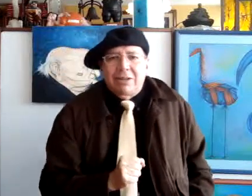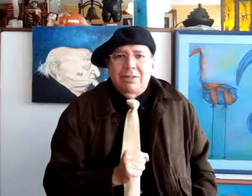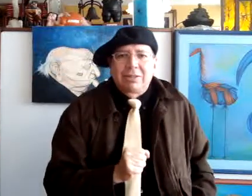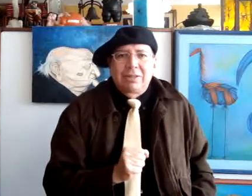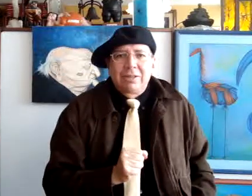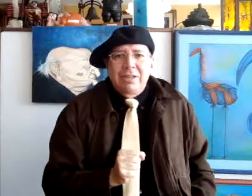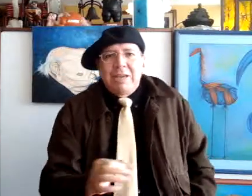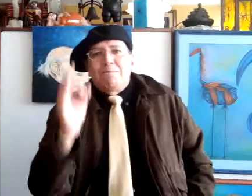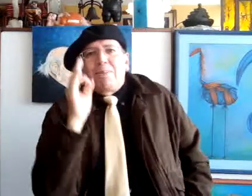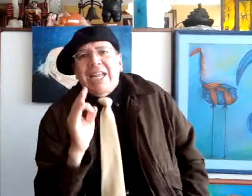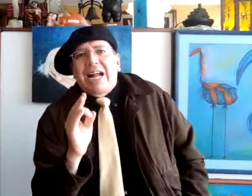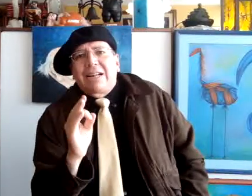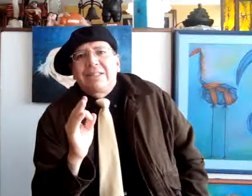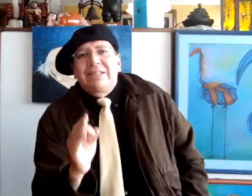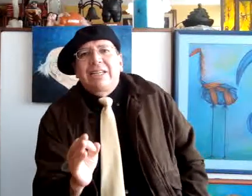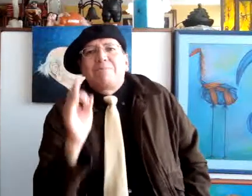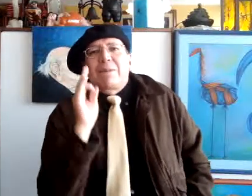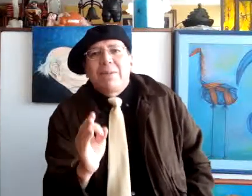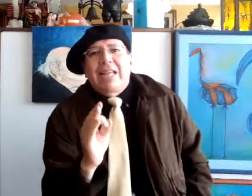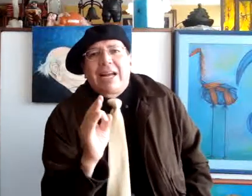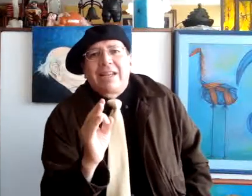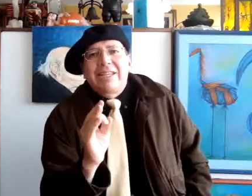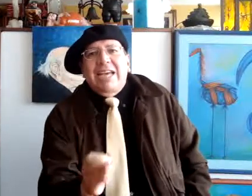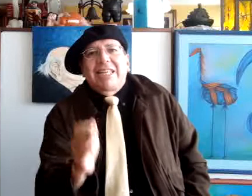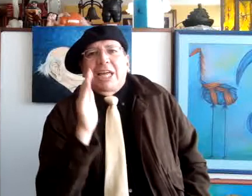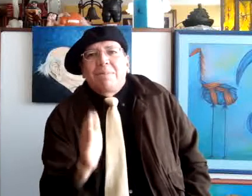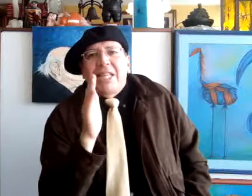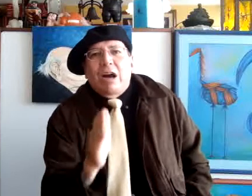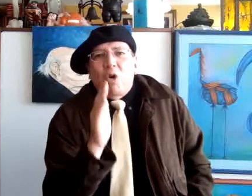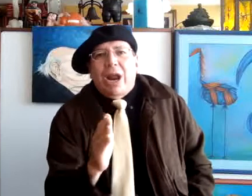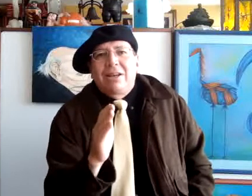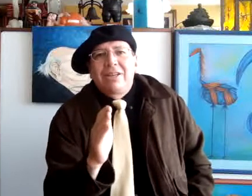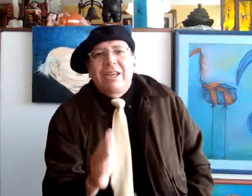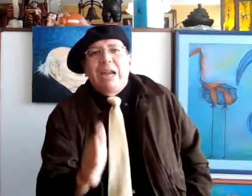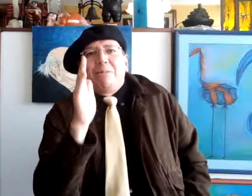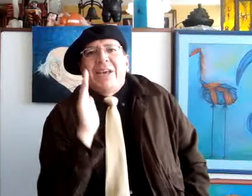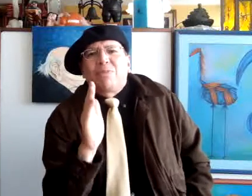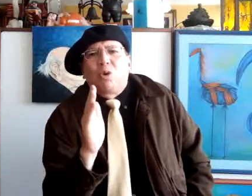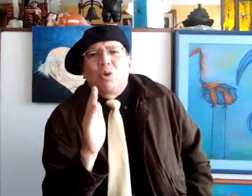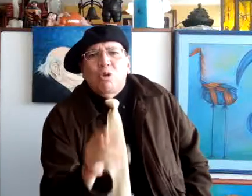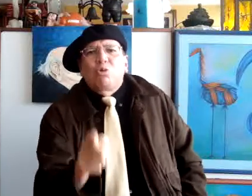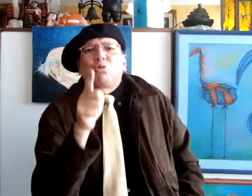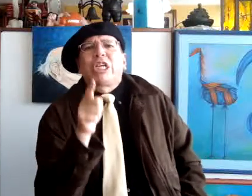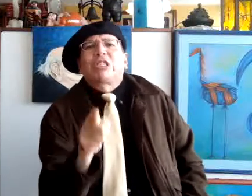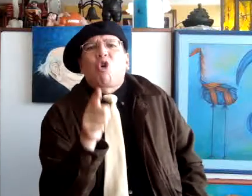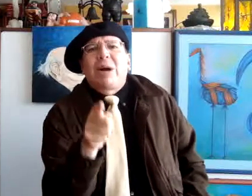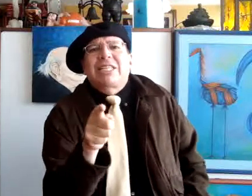Implica que permita que a determinada hora, el viento, con sus escobas